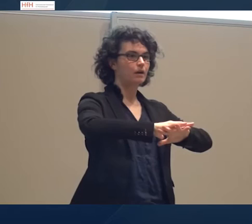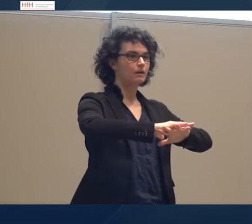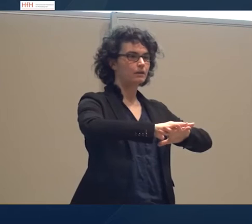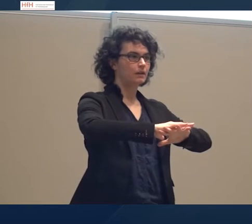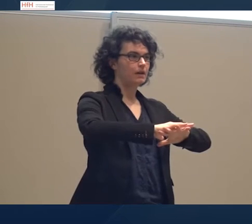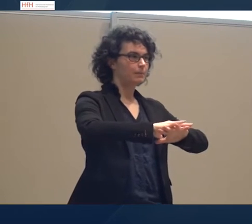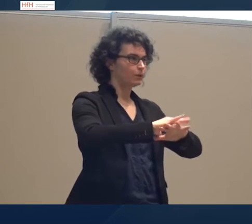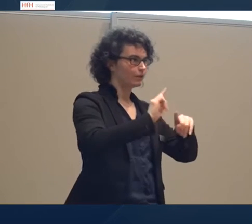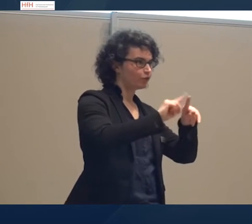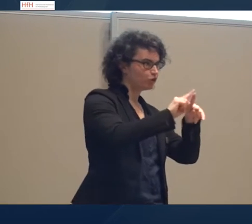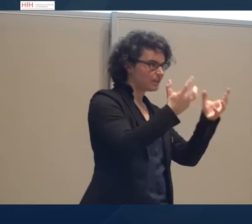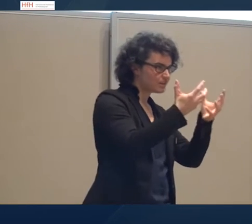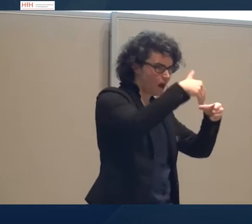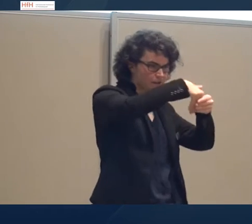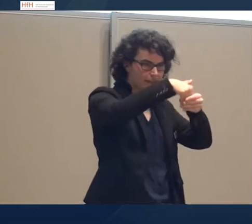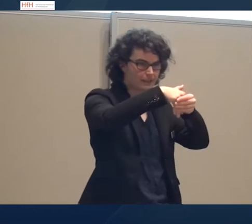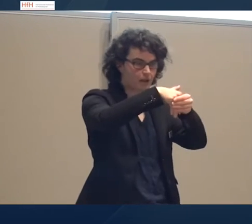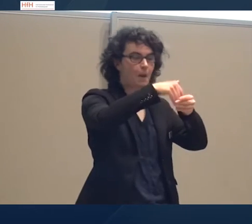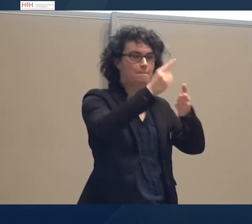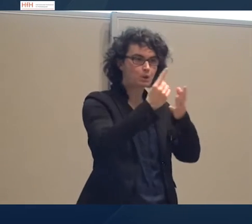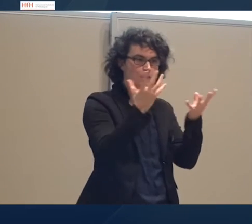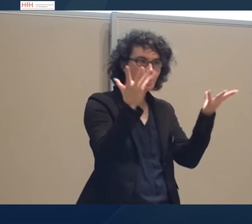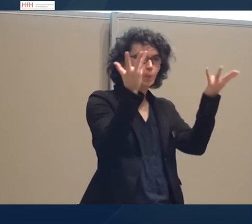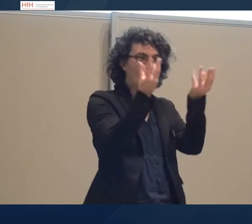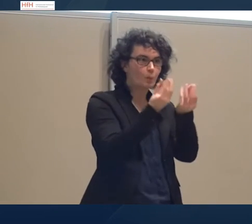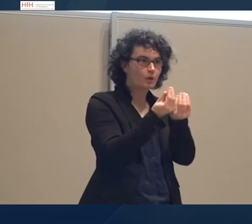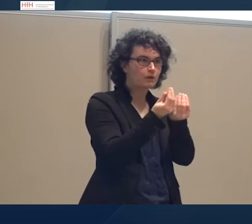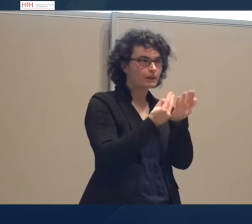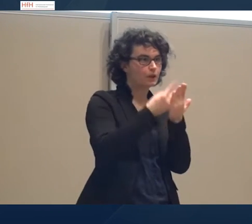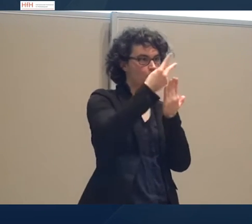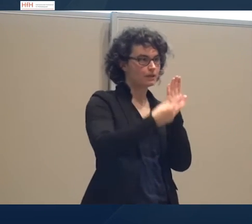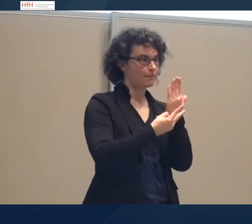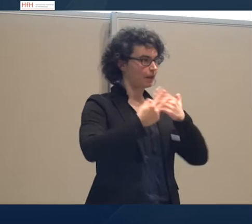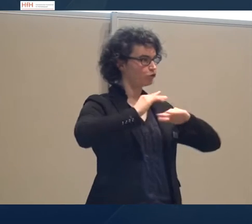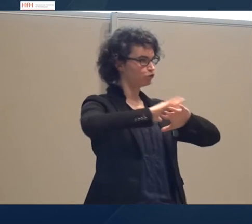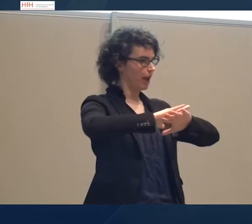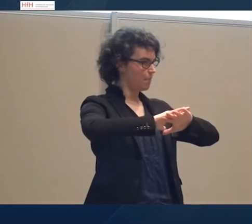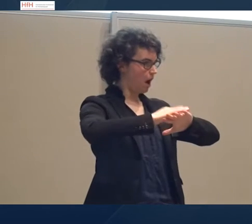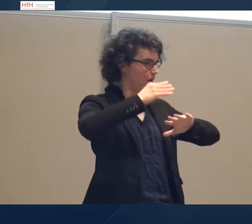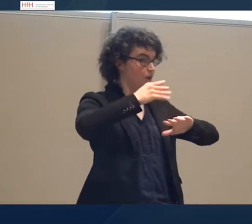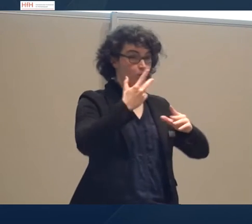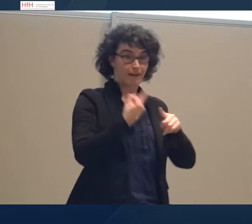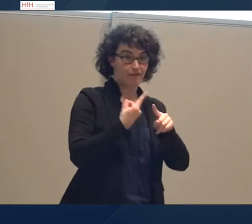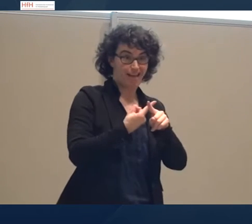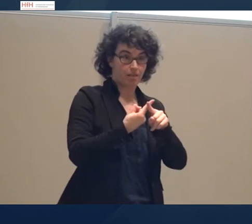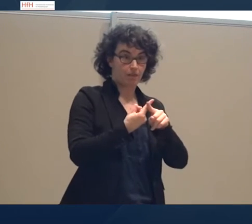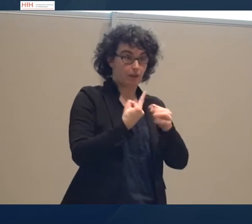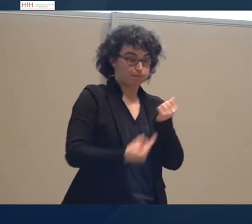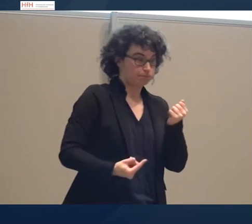zusammengehören für ein Konzept. Und wenn davon was geht oder